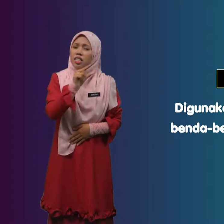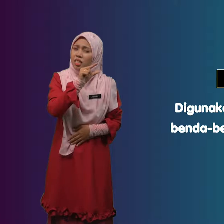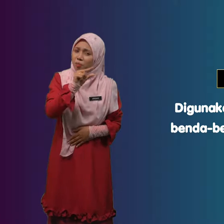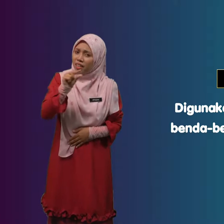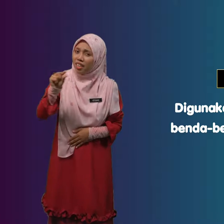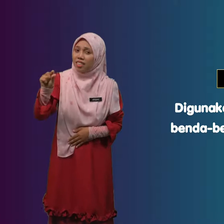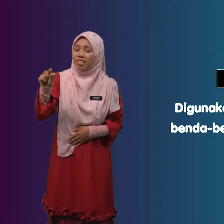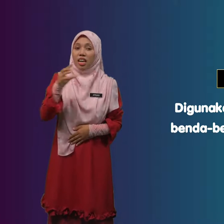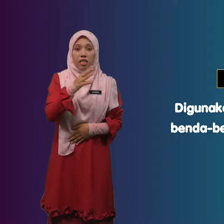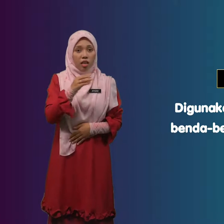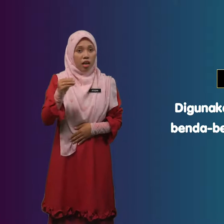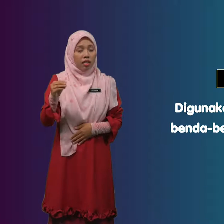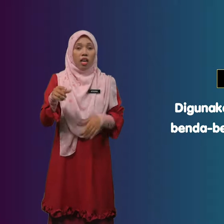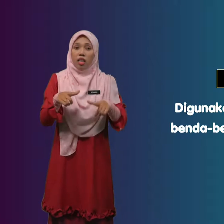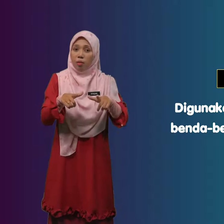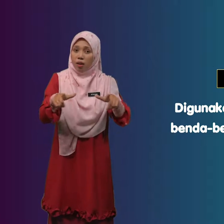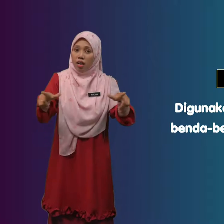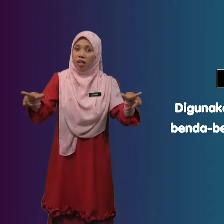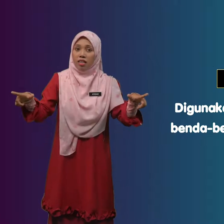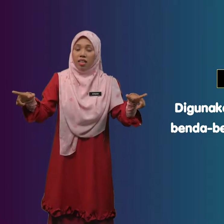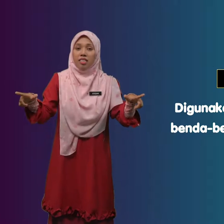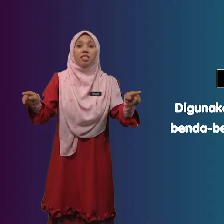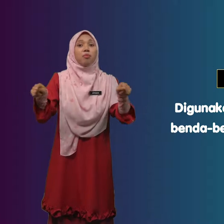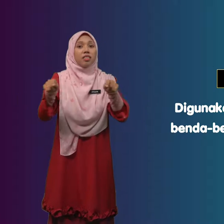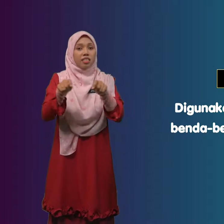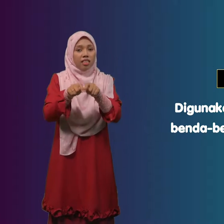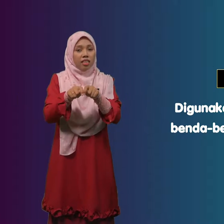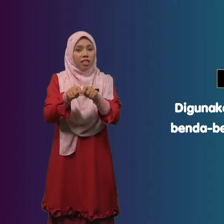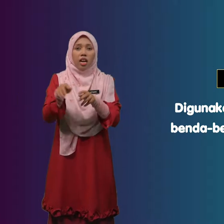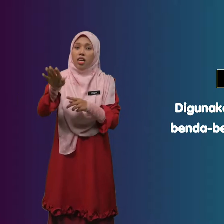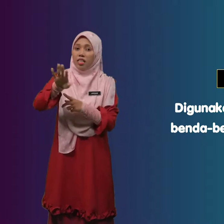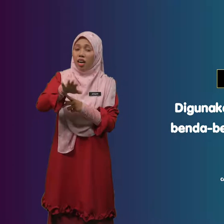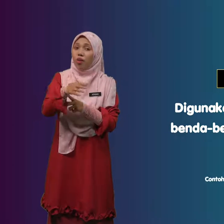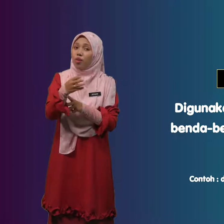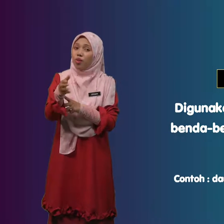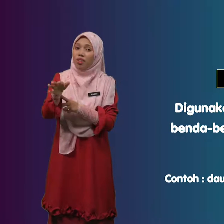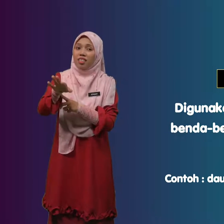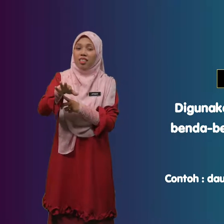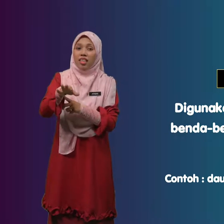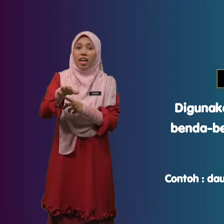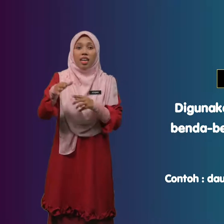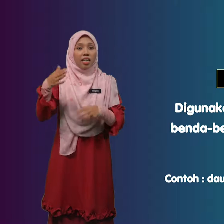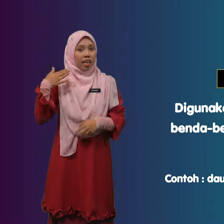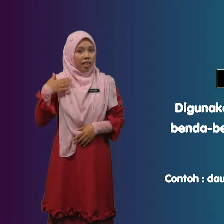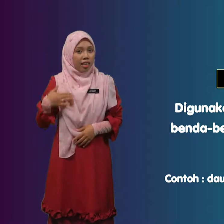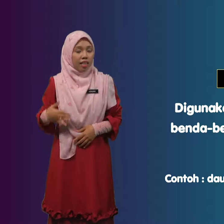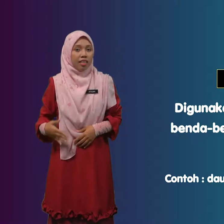Nipis Dan Lebar Seperti Daun Kain